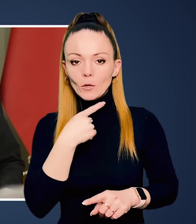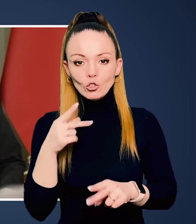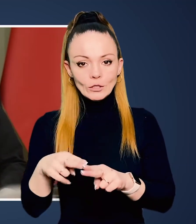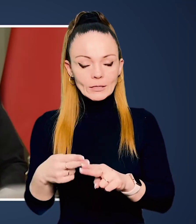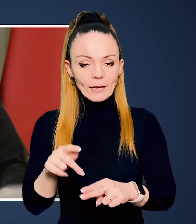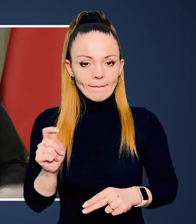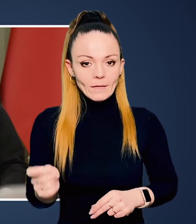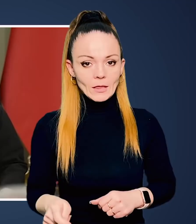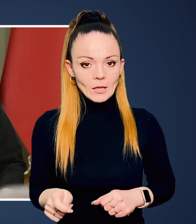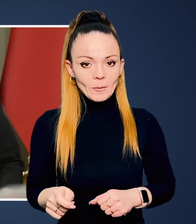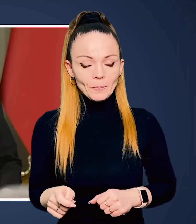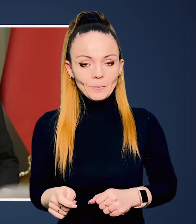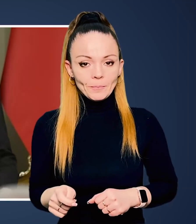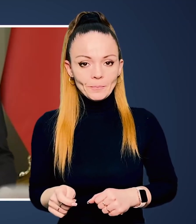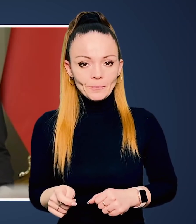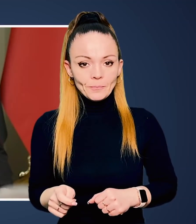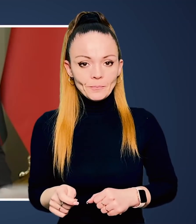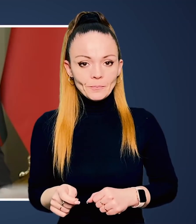обличчя цієї війни.